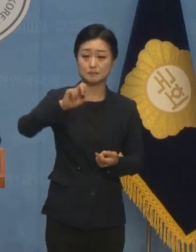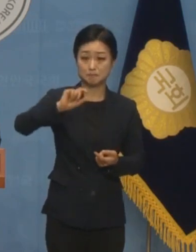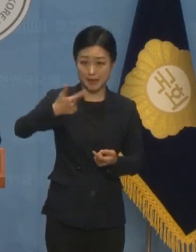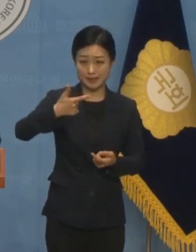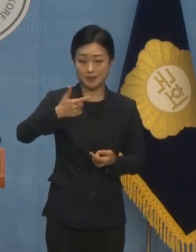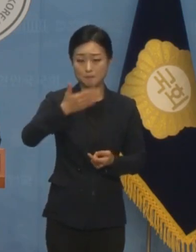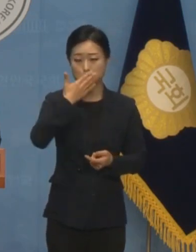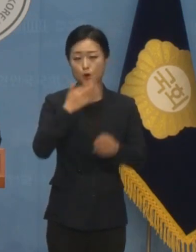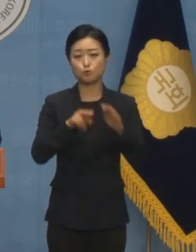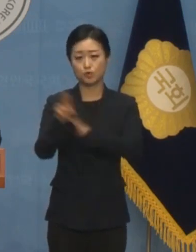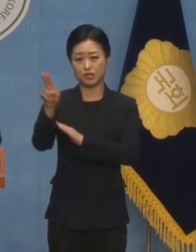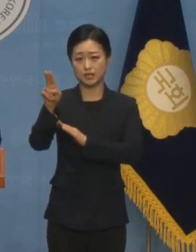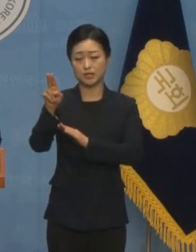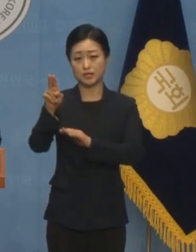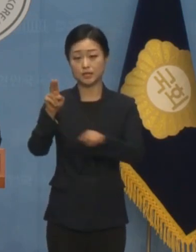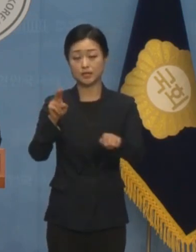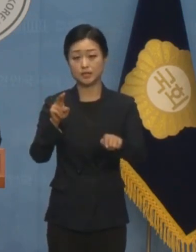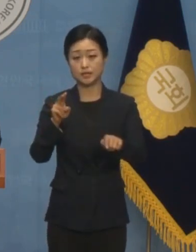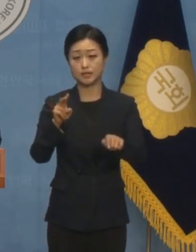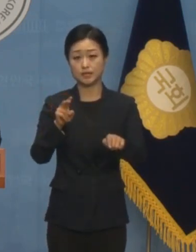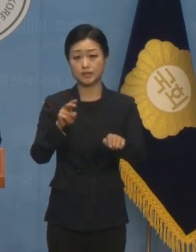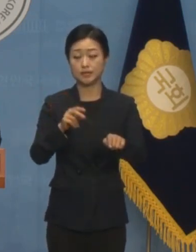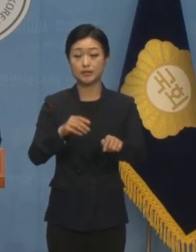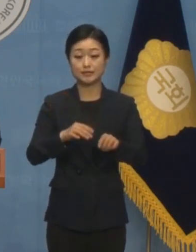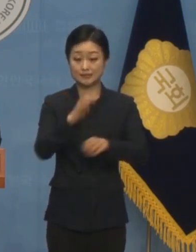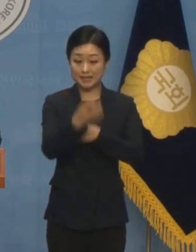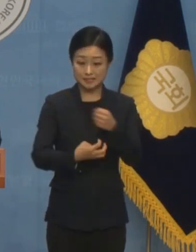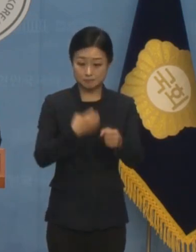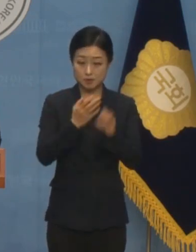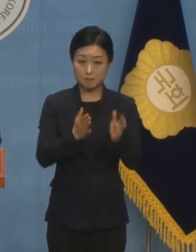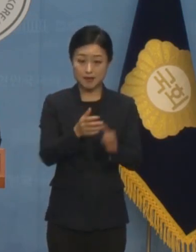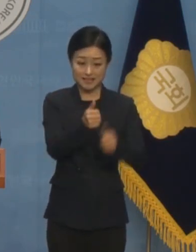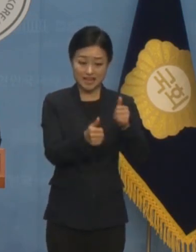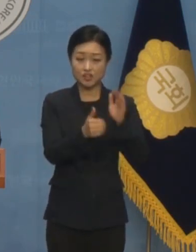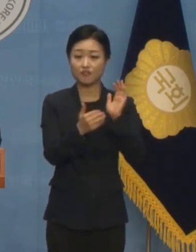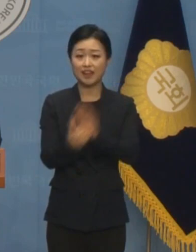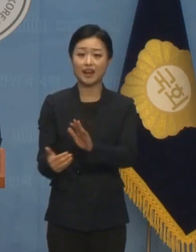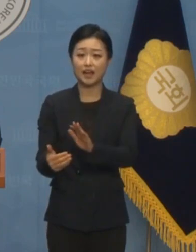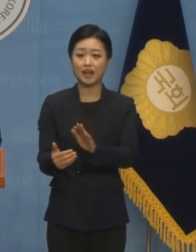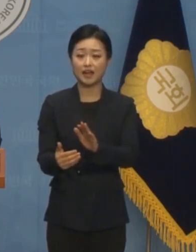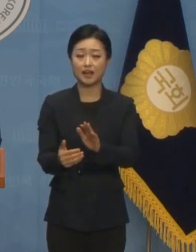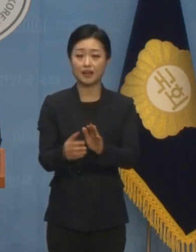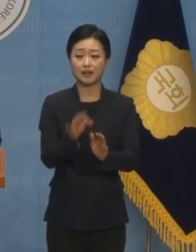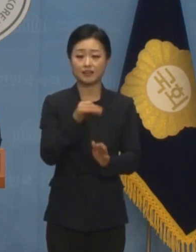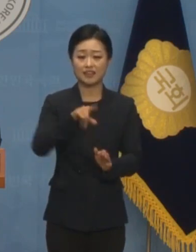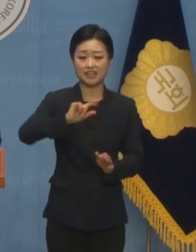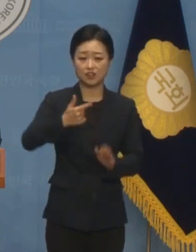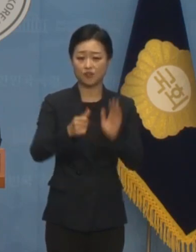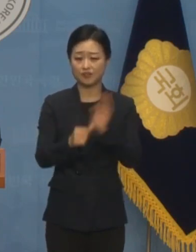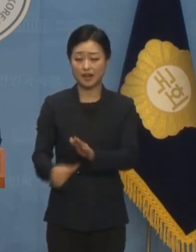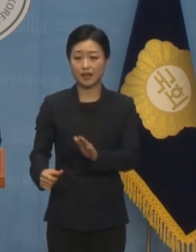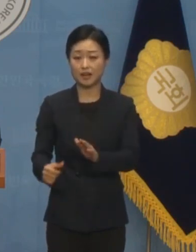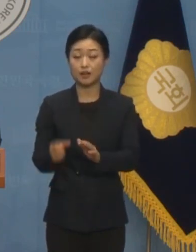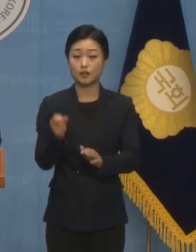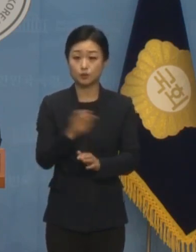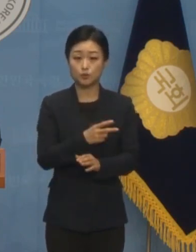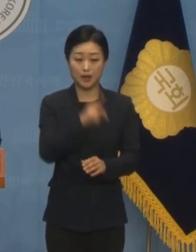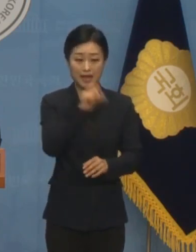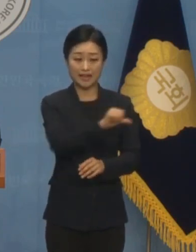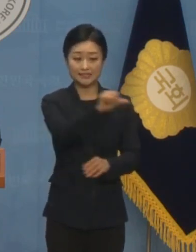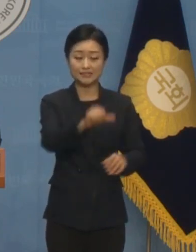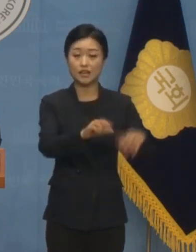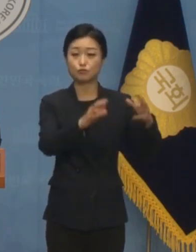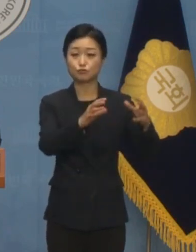묵팀 논란 40년 만에 올림픽 예선 탈락 한수 아래로 평가하던 아시안